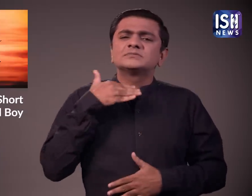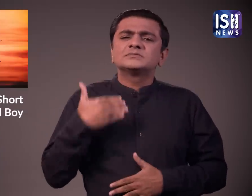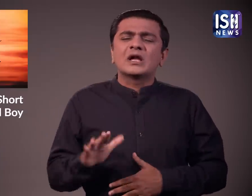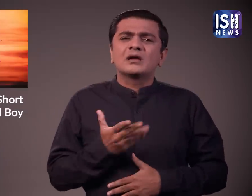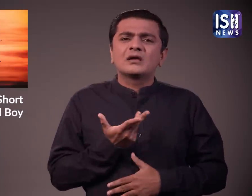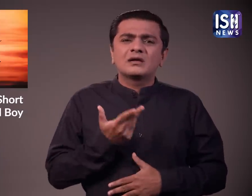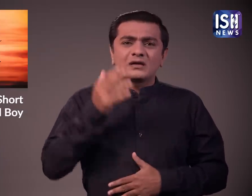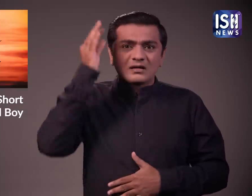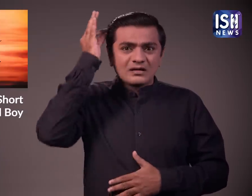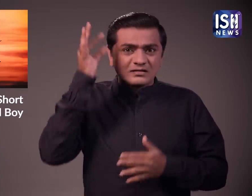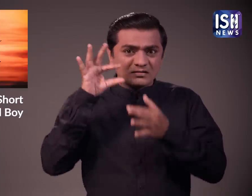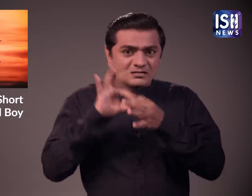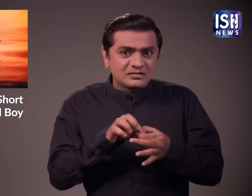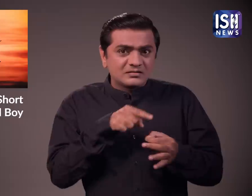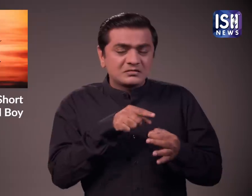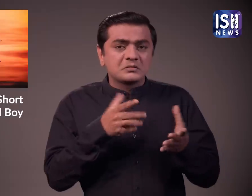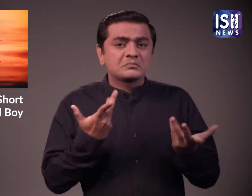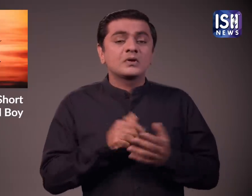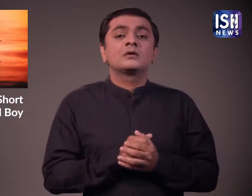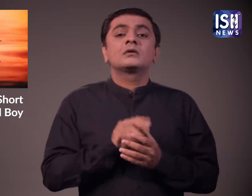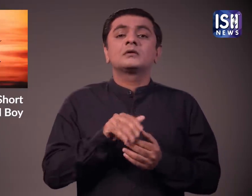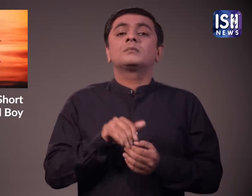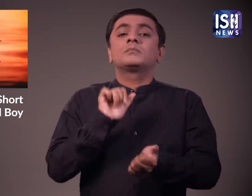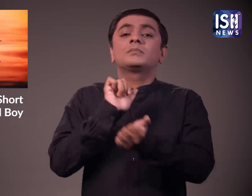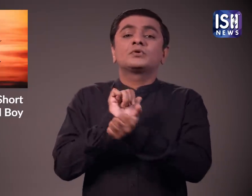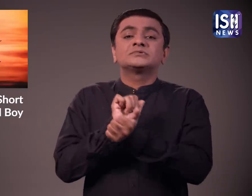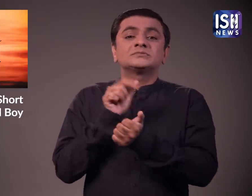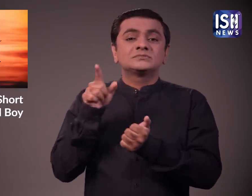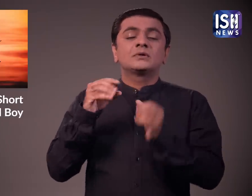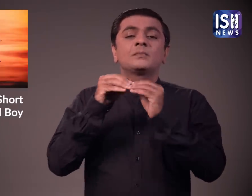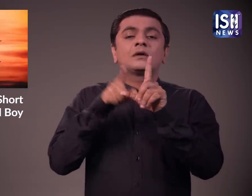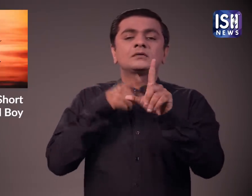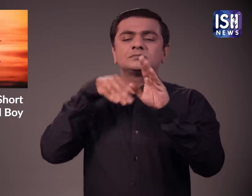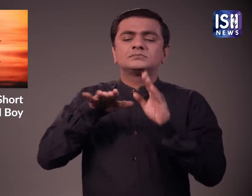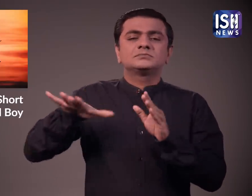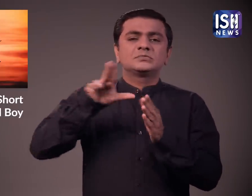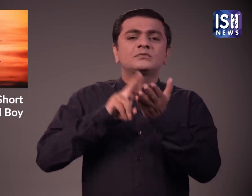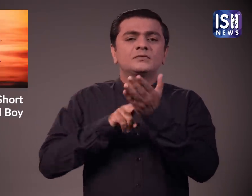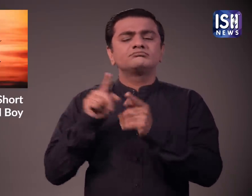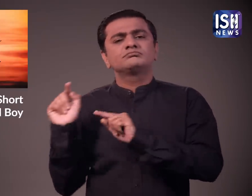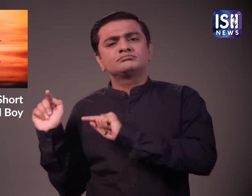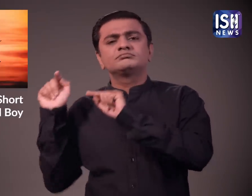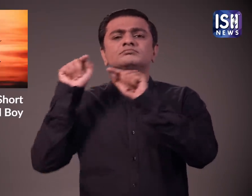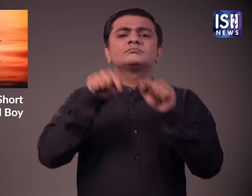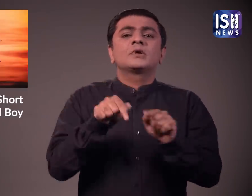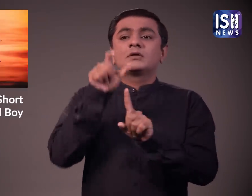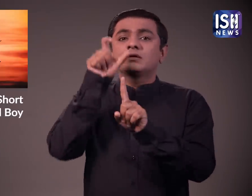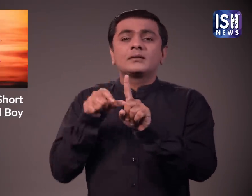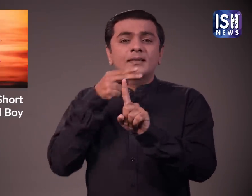मुरुद घोशित कर दिया गया क्या ये सिर्फ गलत बाल कटवाने के लिए था भायंदर की नबगर थाने के पुलिस अधिकारी विजय पवार ने